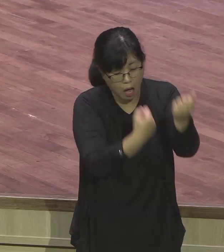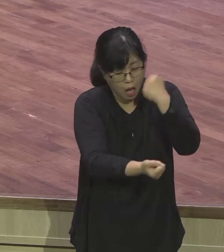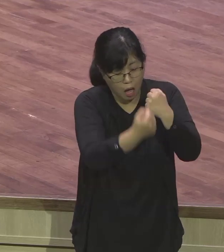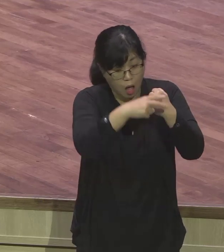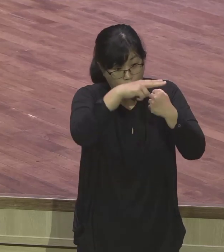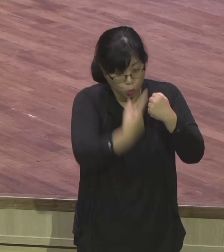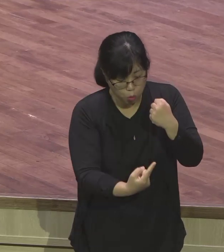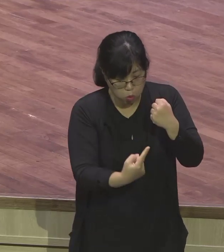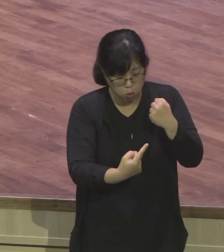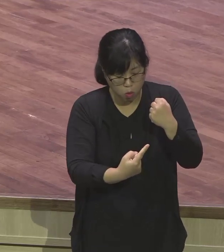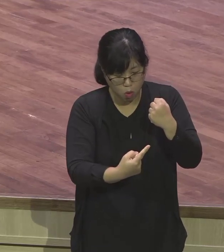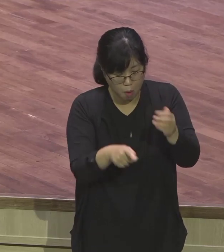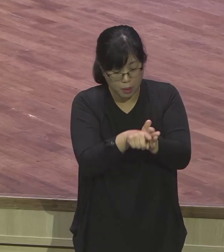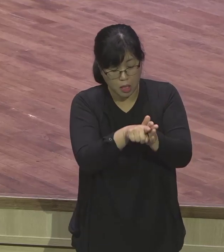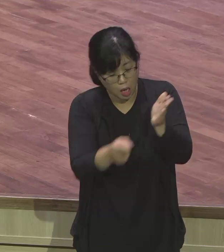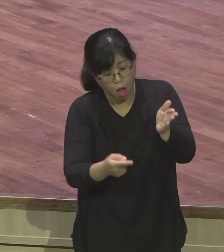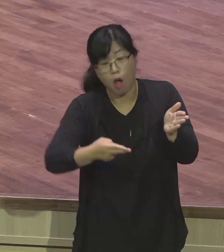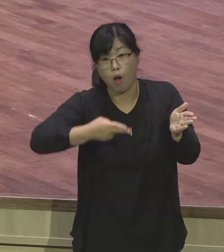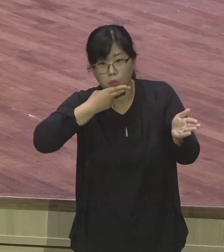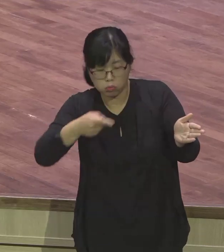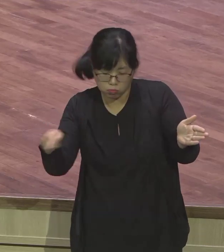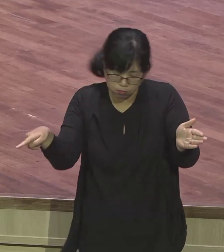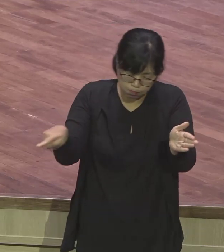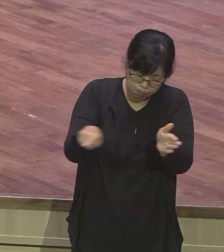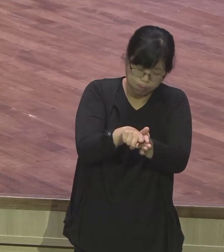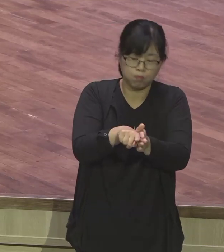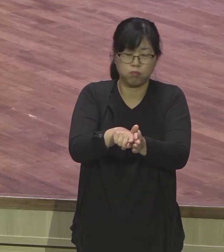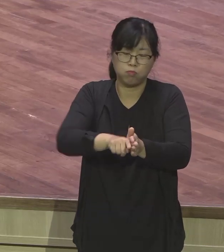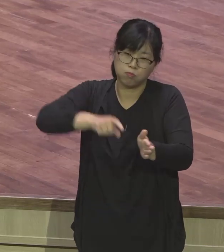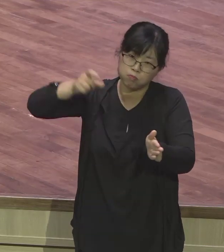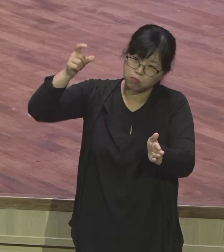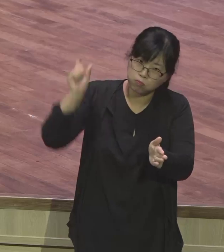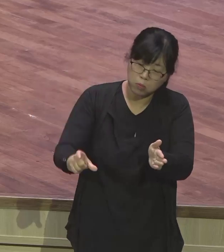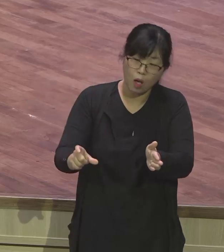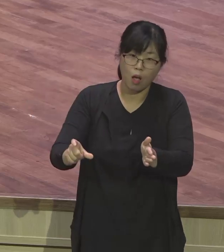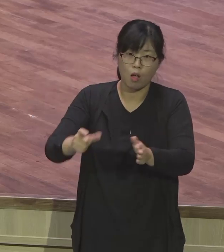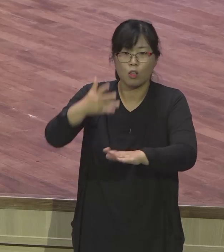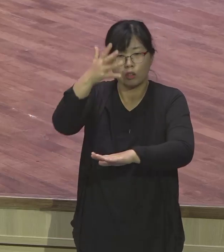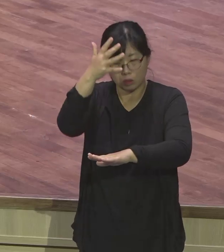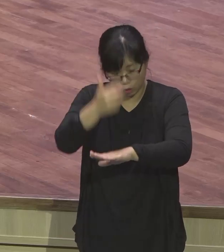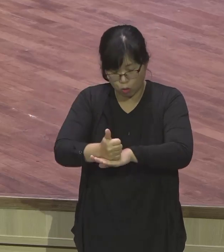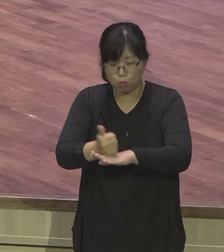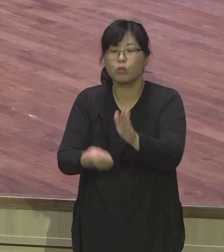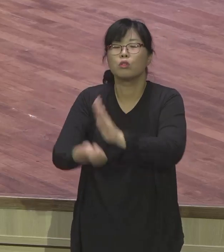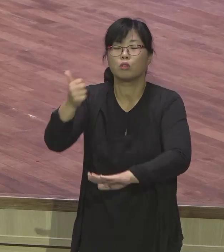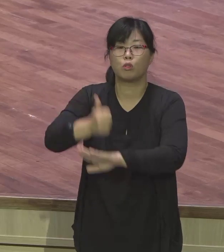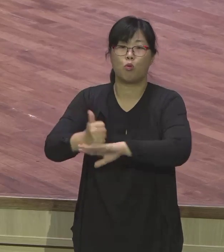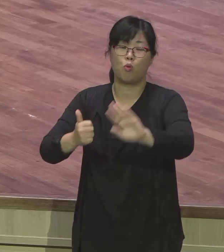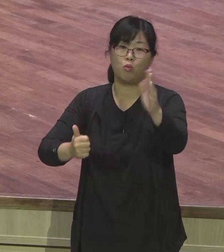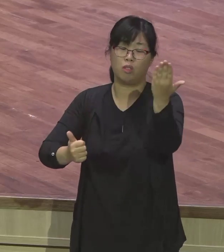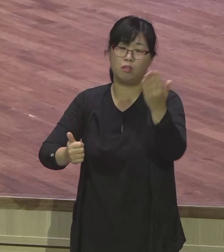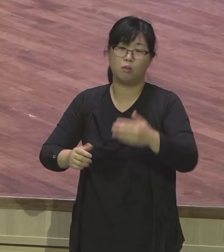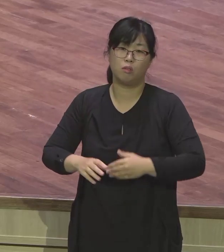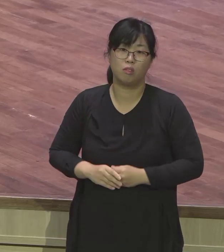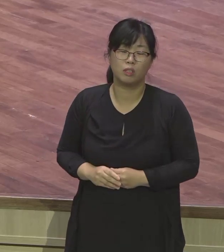전혀 흔들리지 않았어요. 은약, 말씀 잡고 가는 거예요. 말씀 잡고 사는 거예요. 하나님의